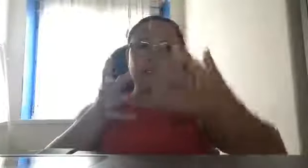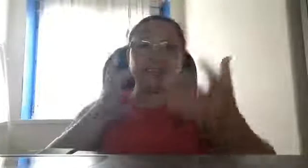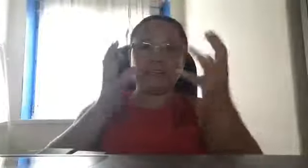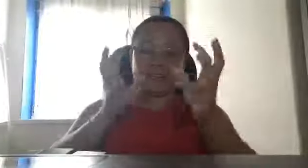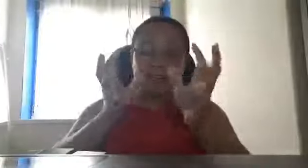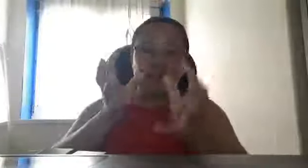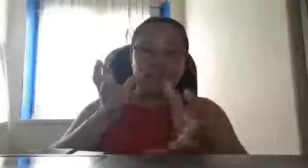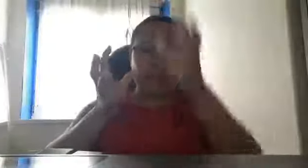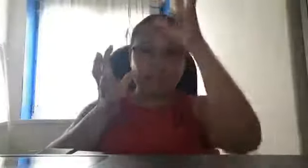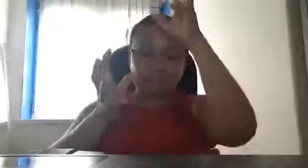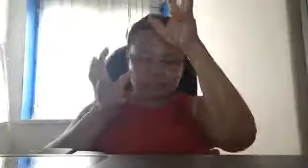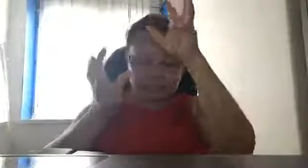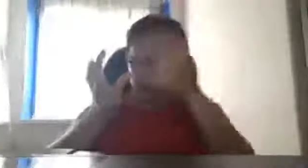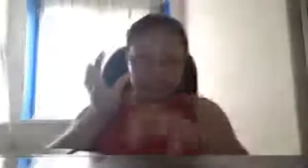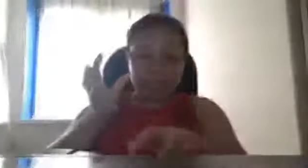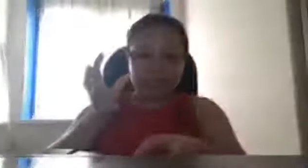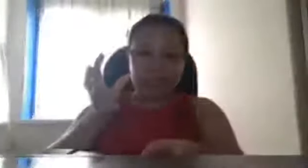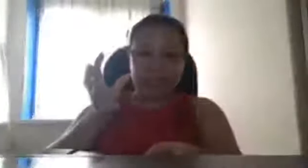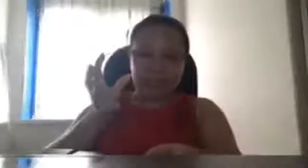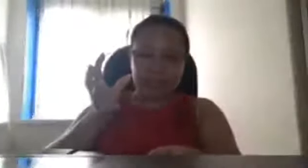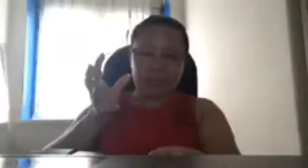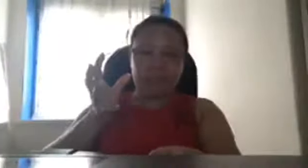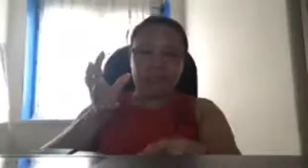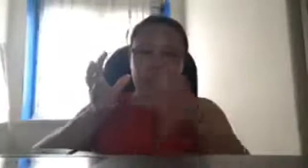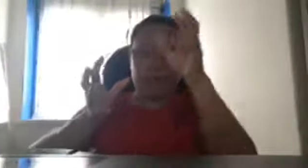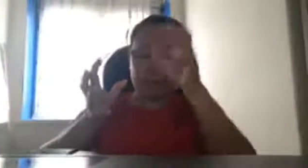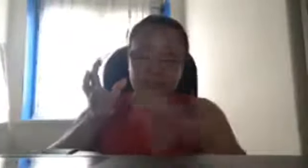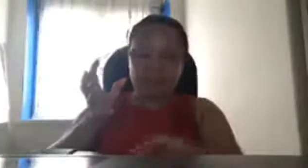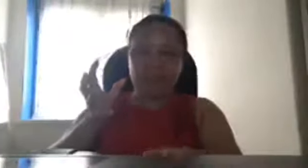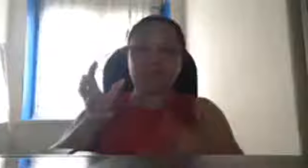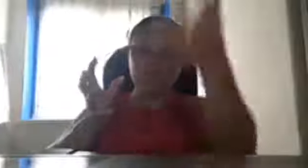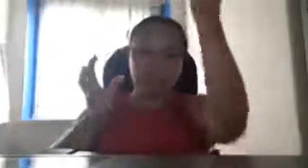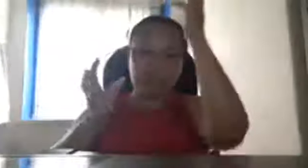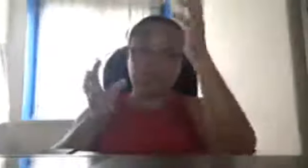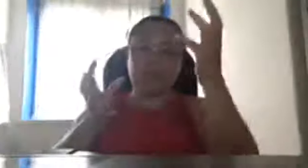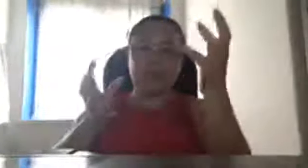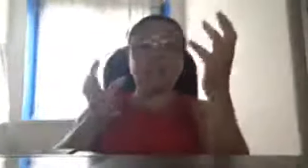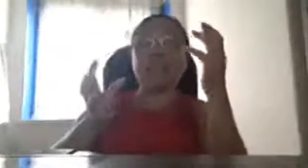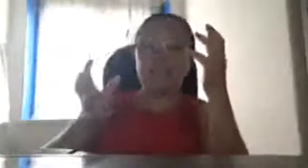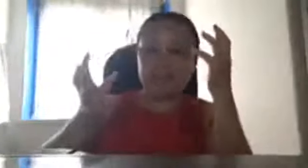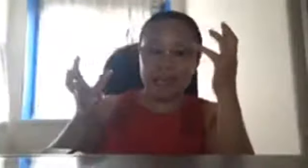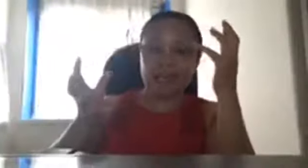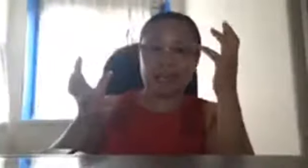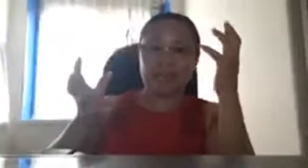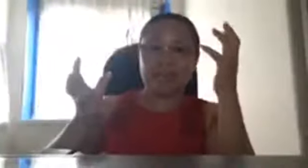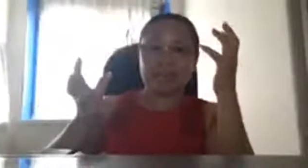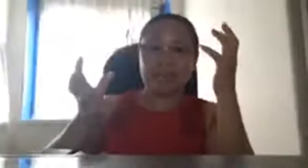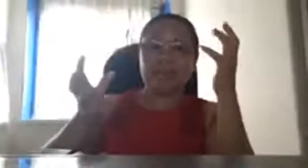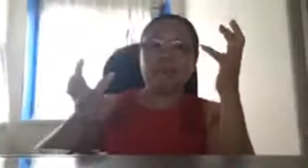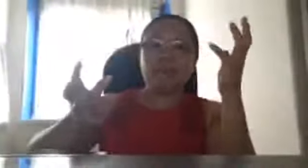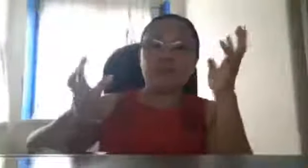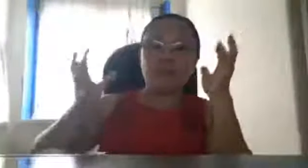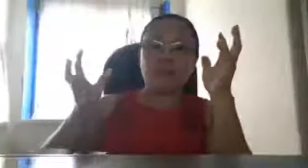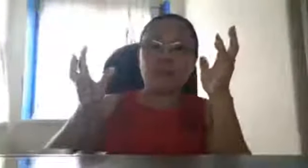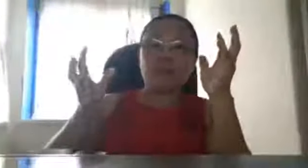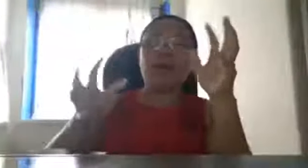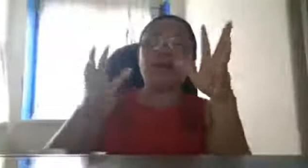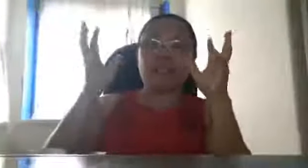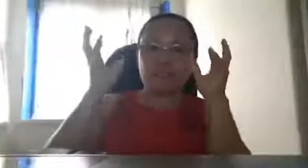kasi from China from Philippines to China madali lang so para hindi